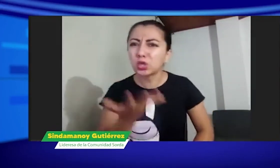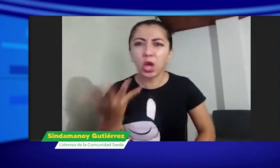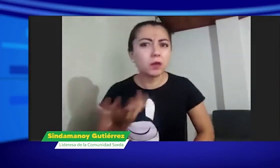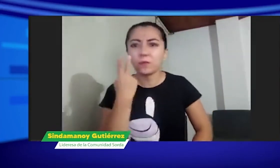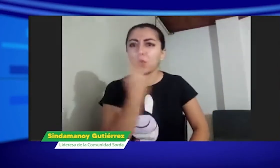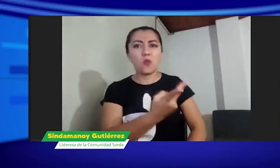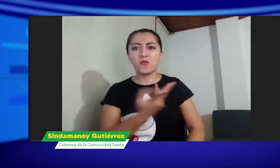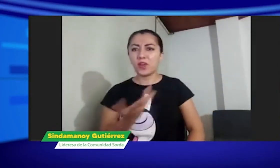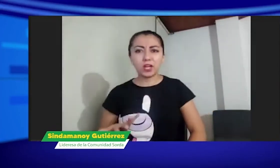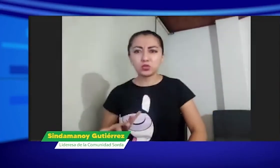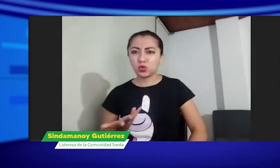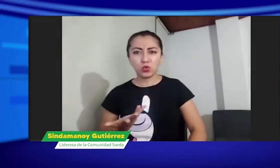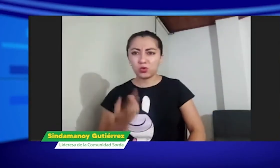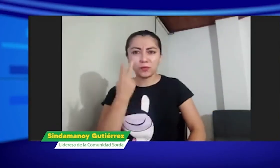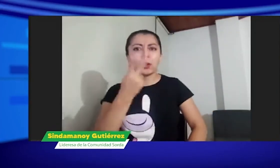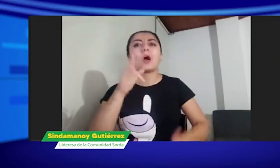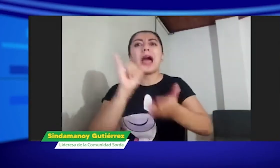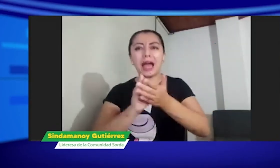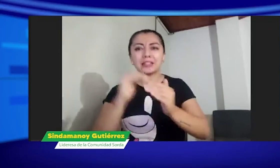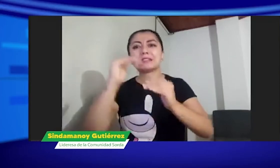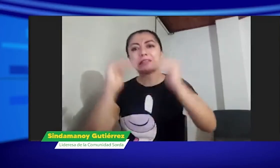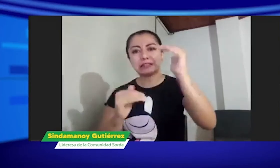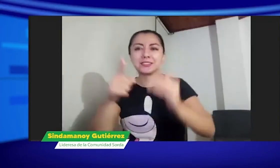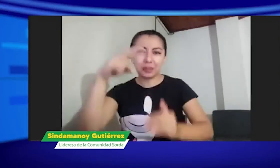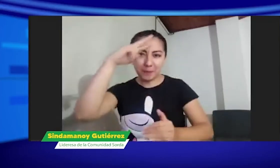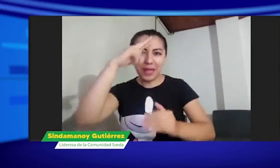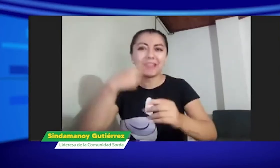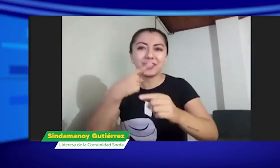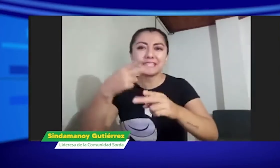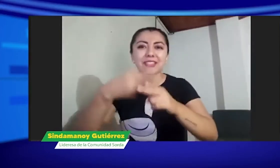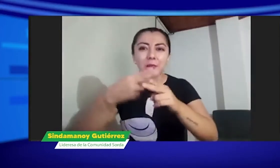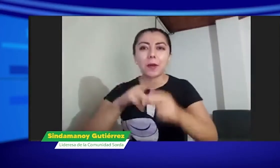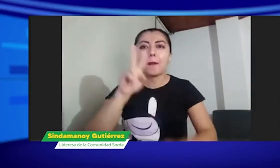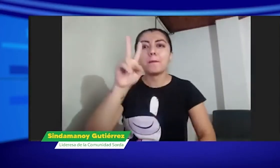señas entonces mi pregunta es ¿dónde están las personas sordas? ¿no están siendo visibilizadas?